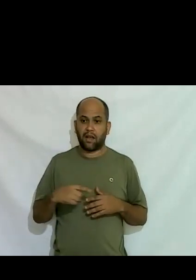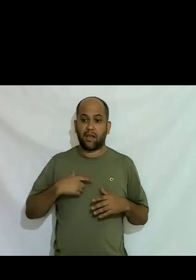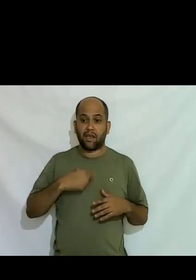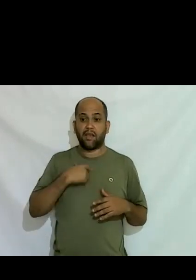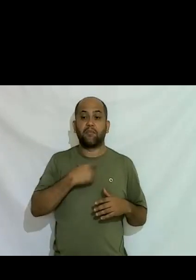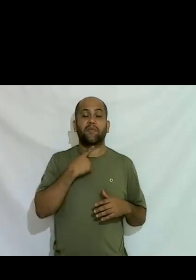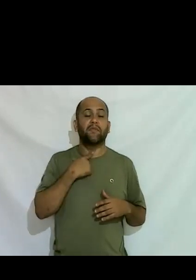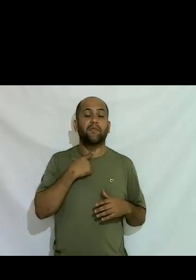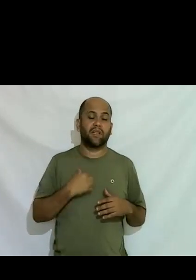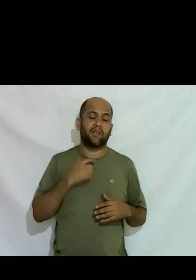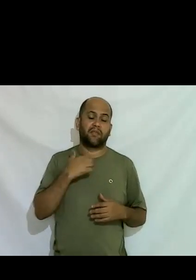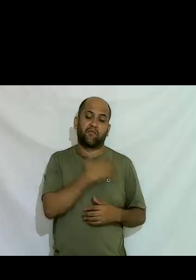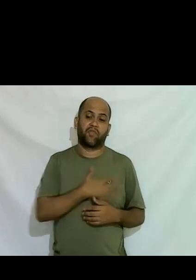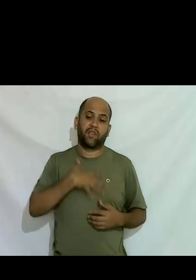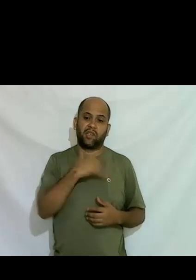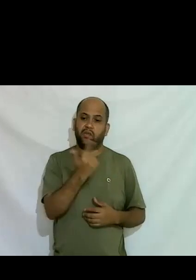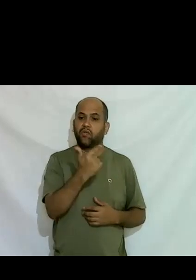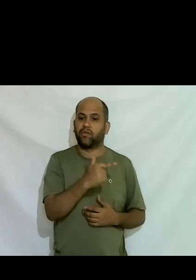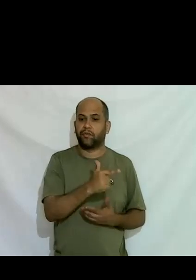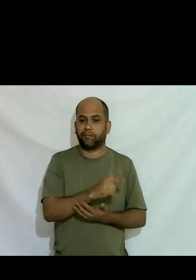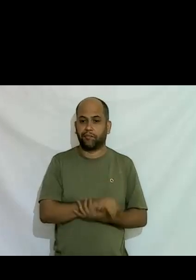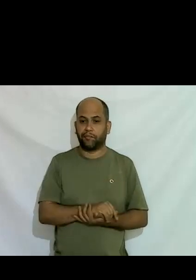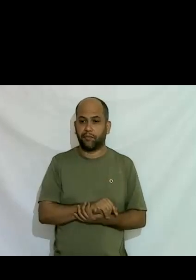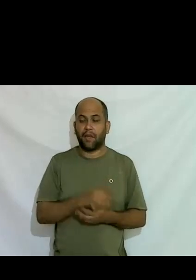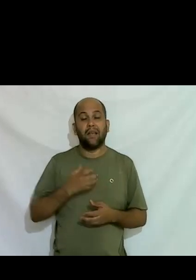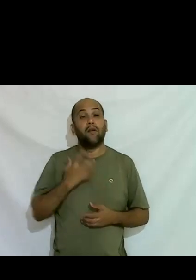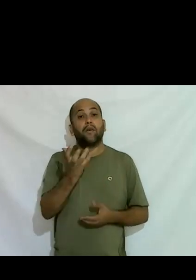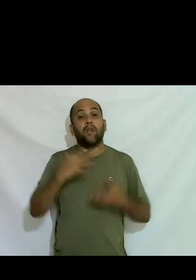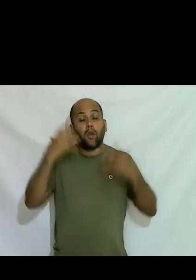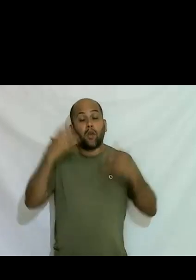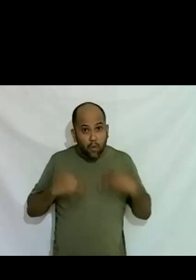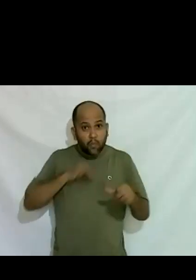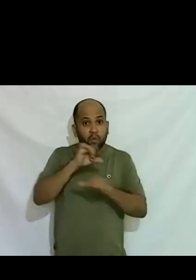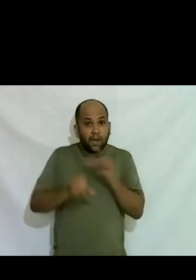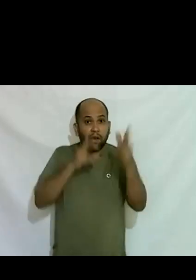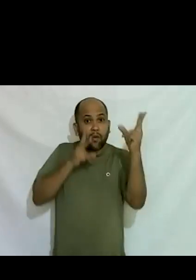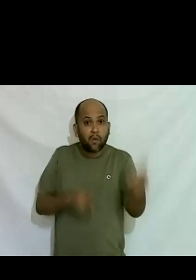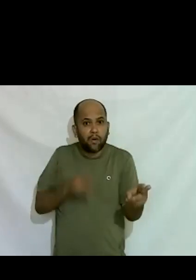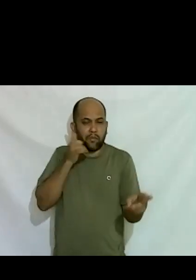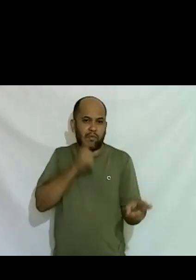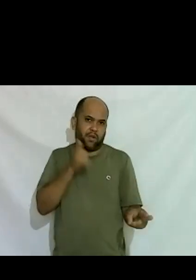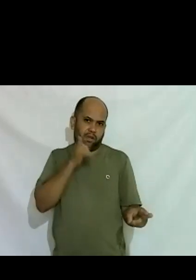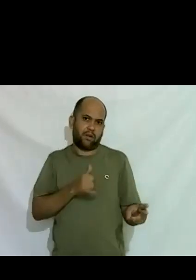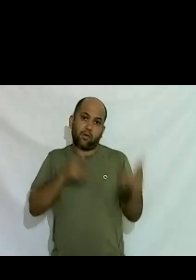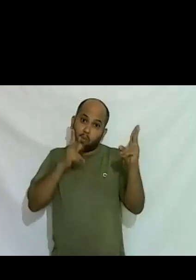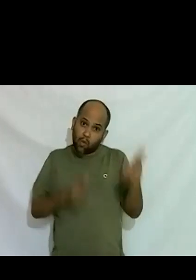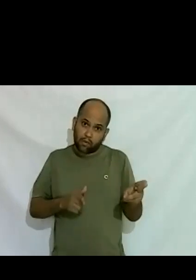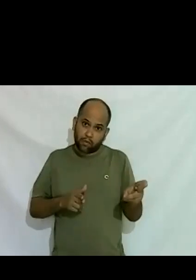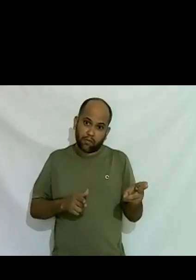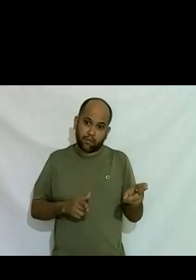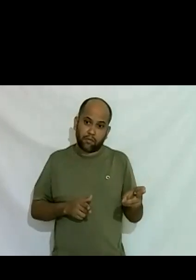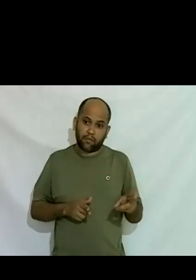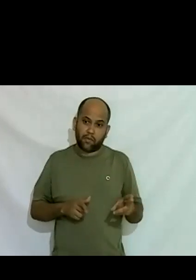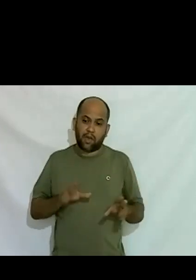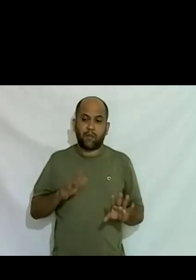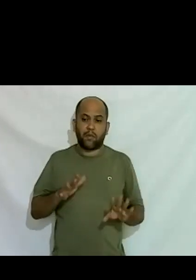plenamente mais né eu queria que o meu corpo mudasse como o delas um dia com 13